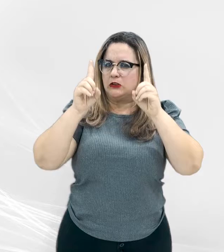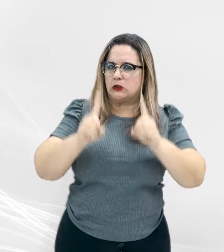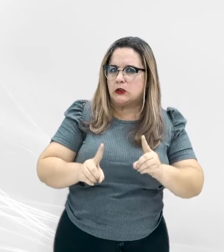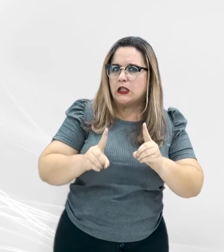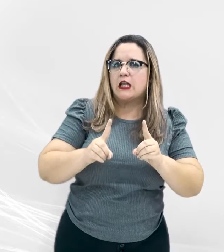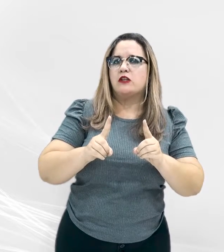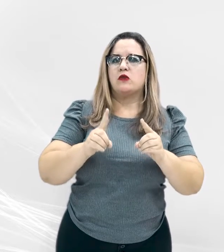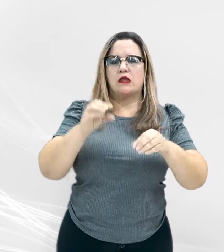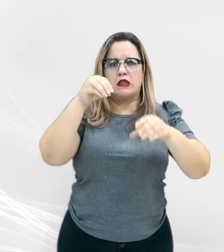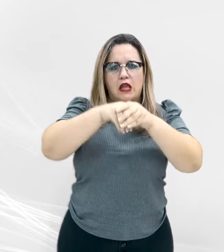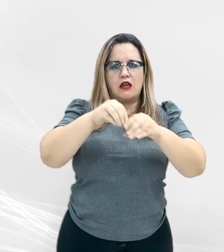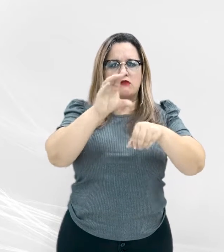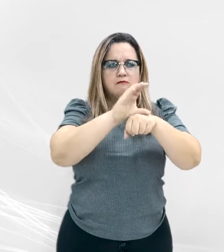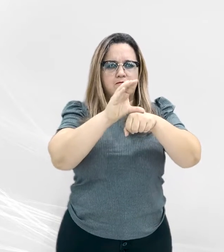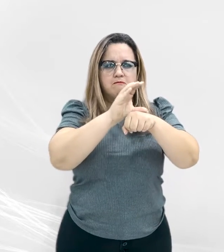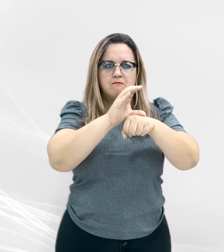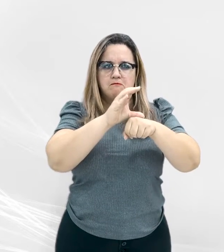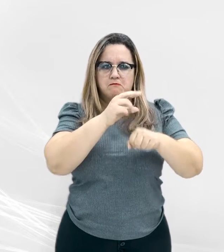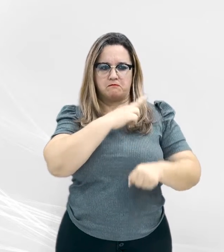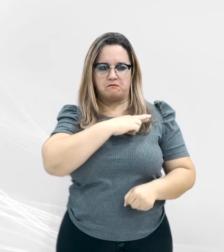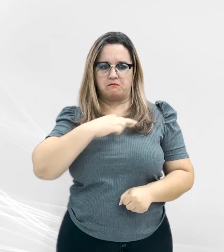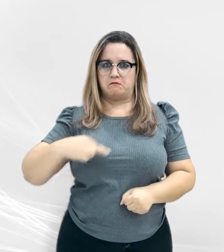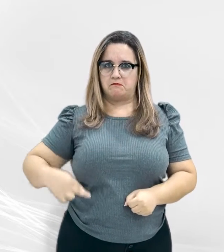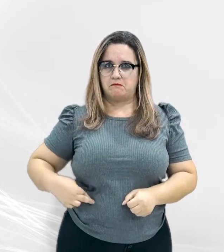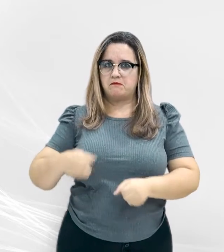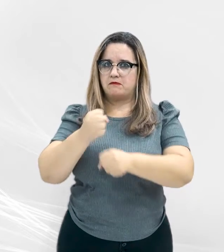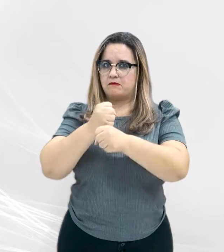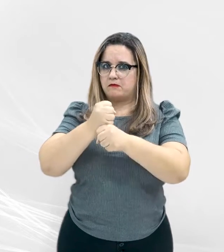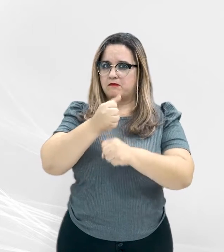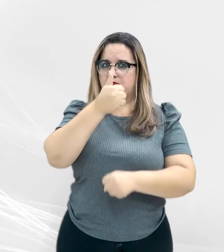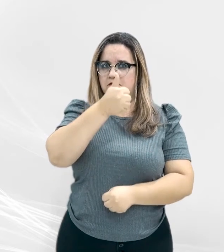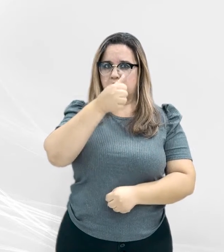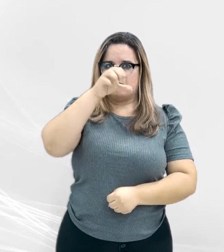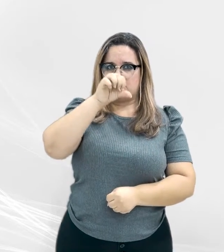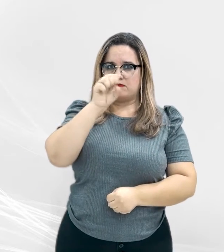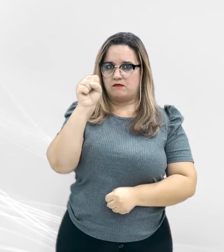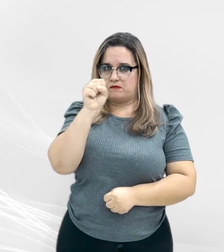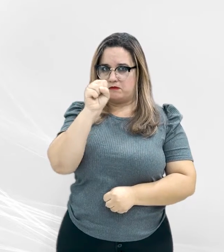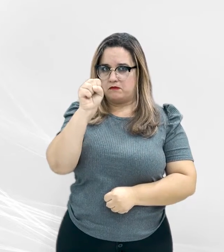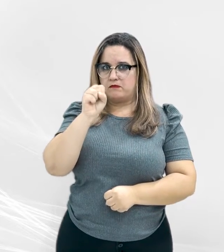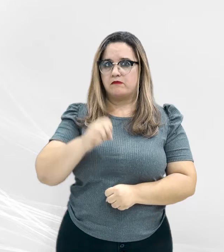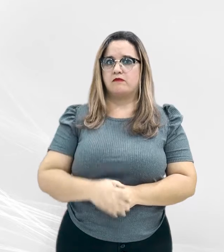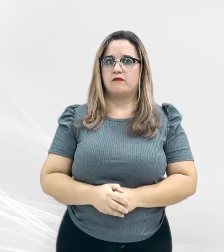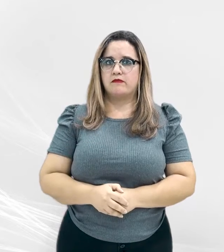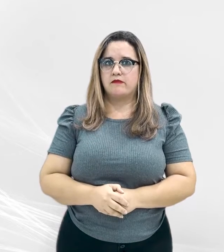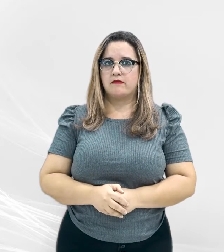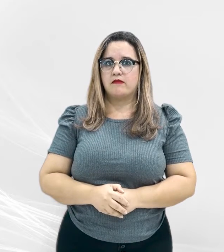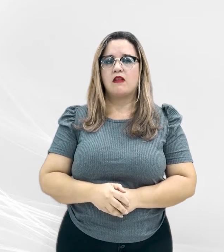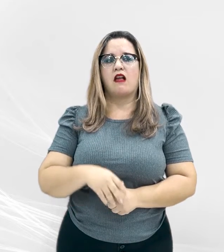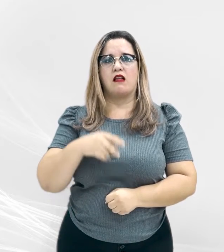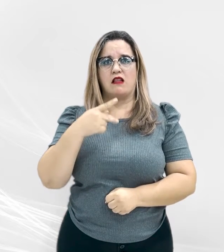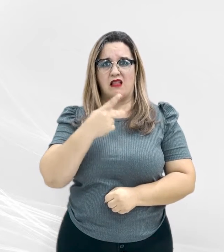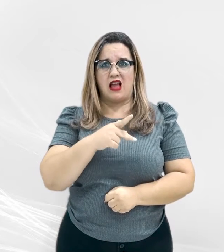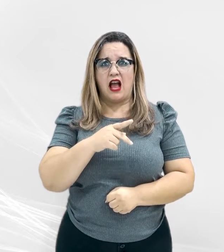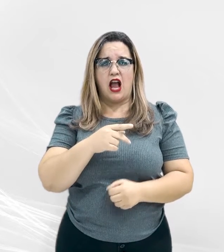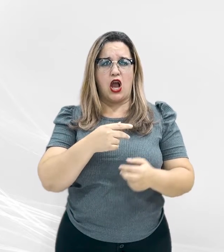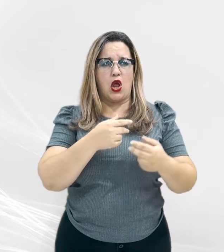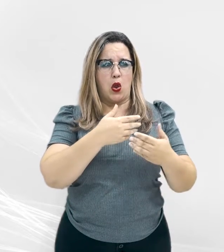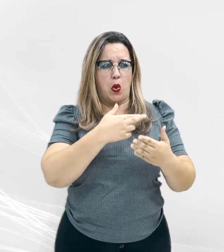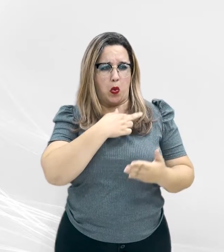garantias estampados na Constituição da República de 1988, notadamente neste particular do regime